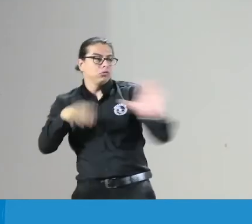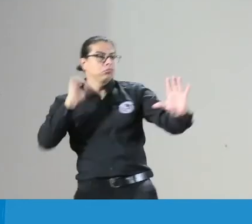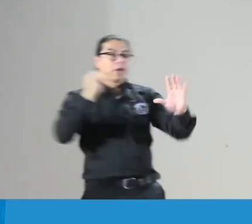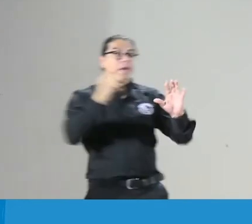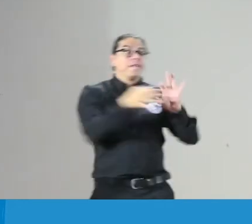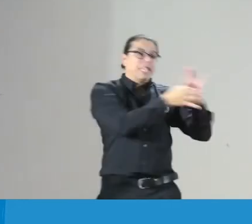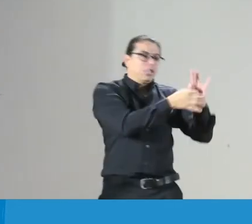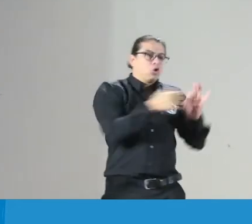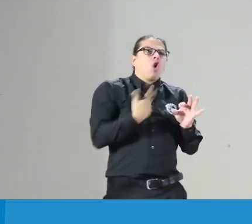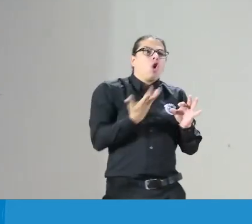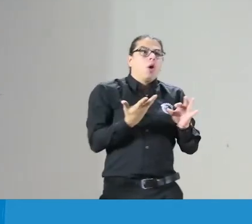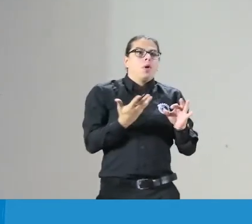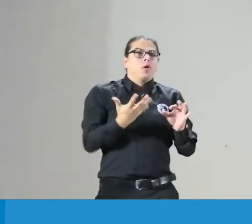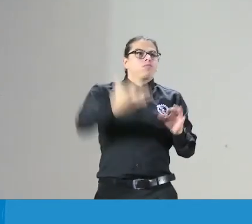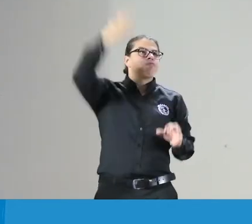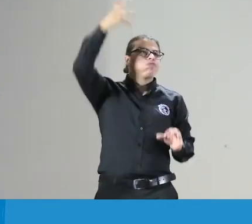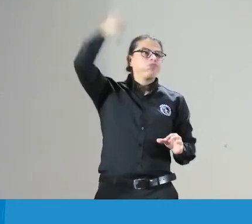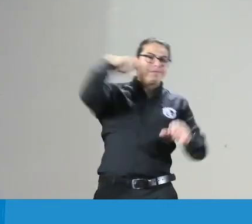pero pues anteriormente Fenascol